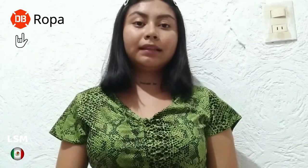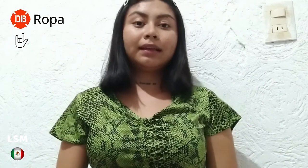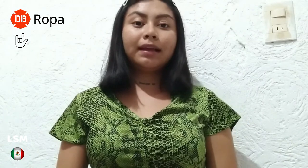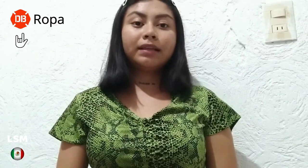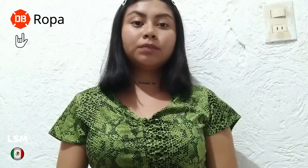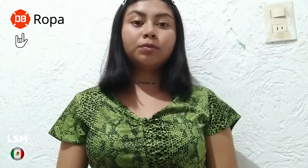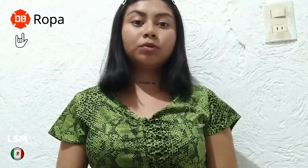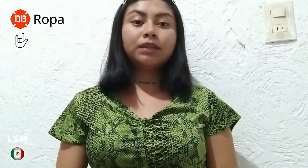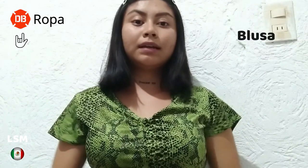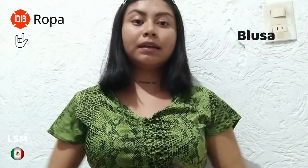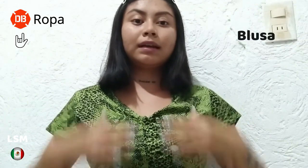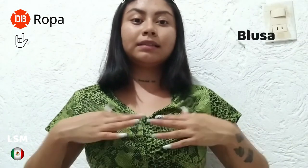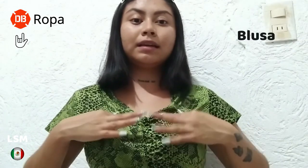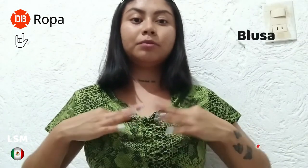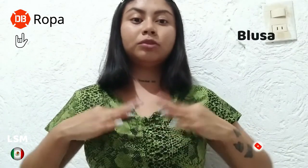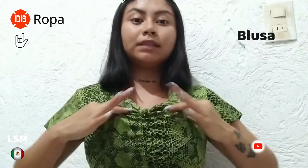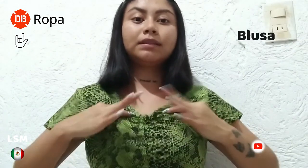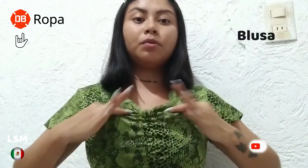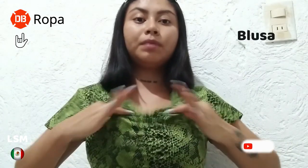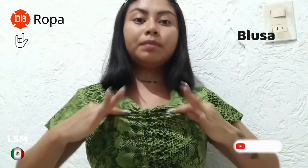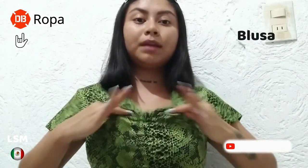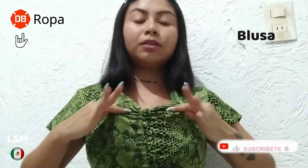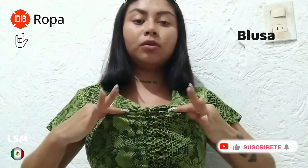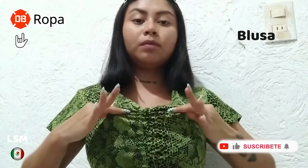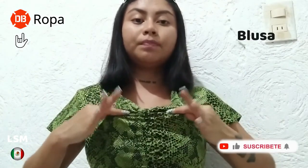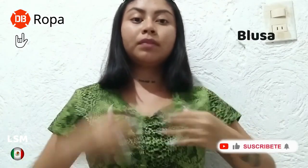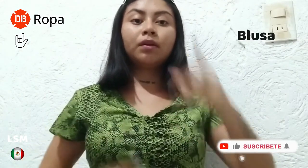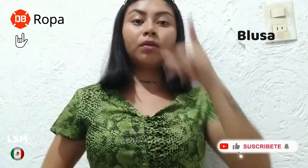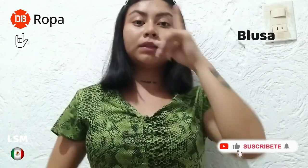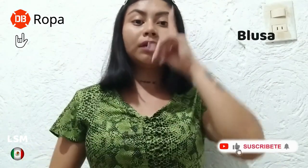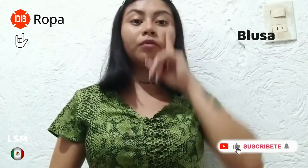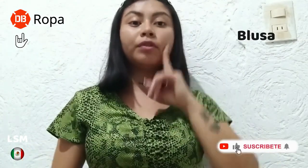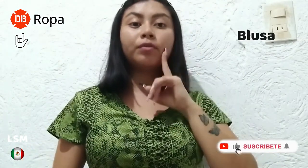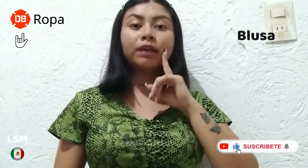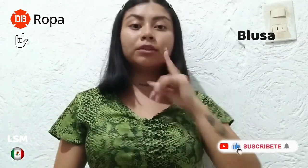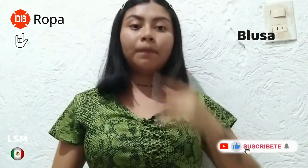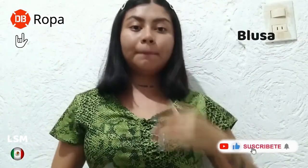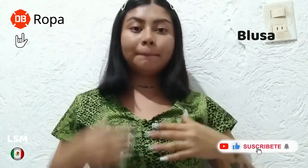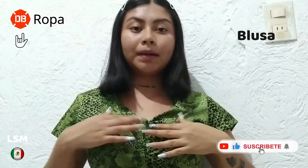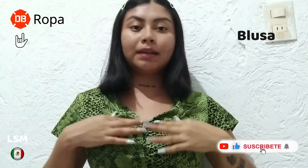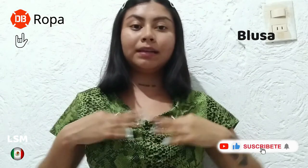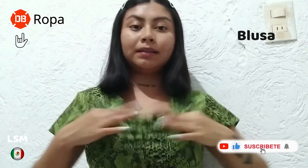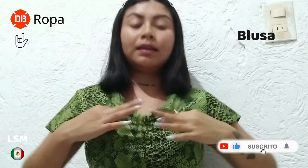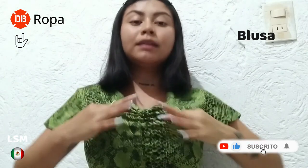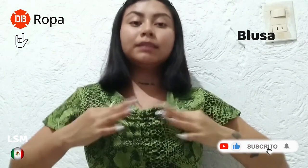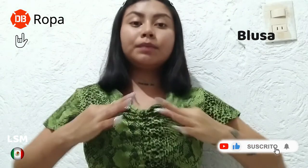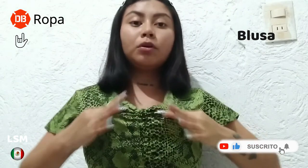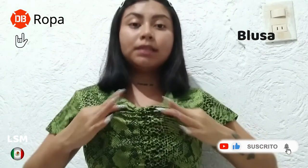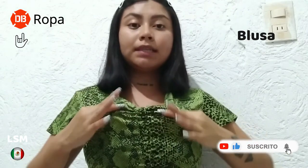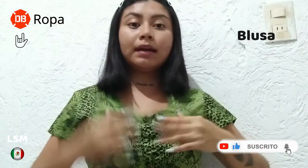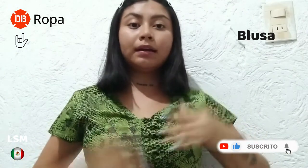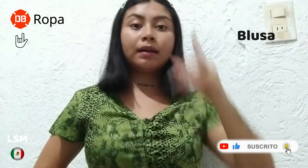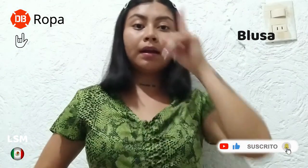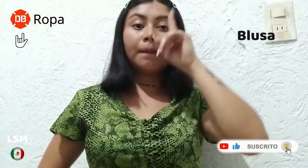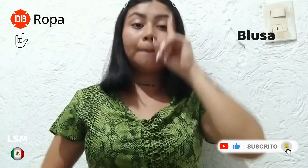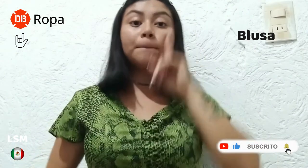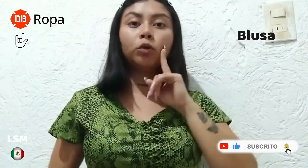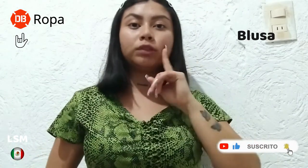es blusa y realizaremos este movimiento con esta configuración para simbolizar blusa.